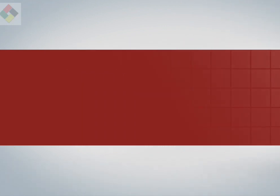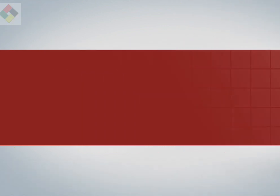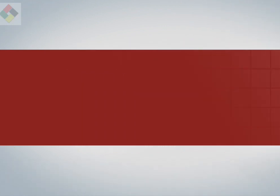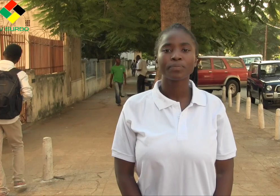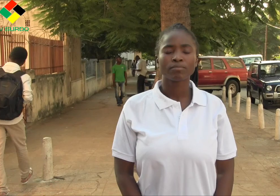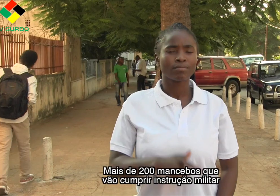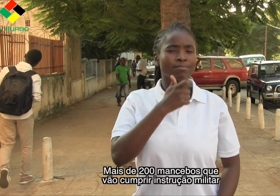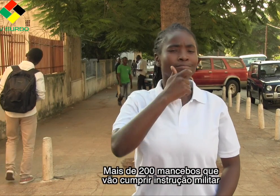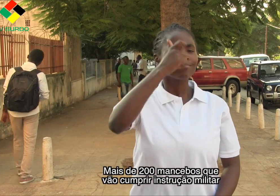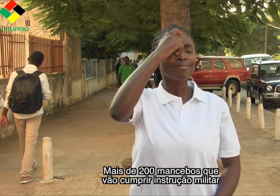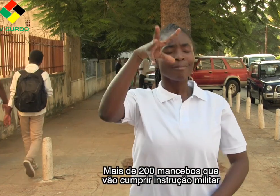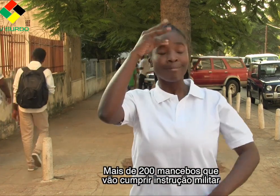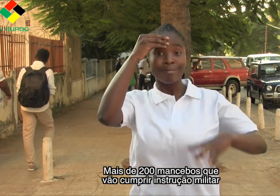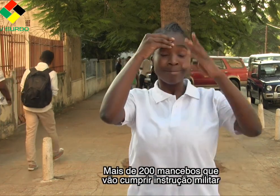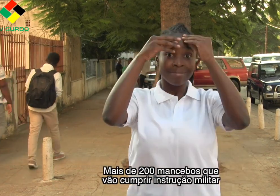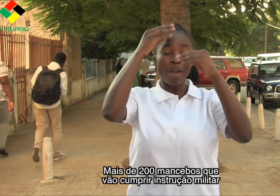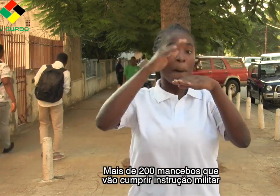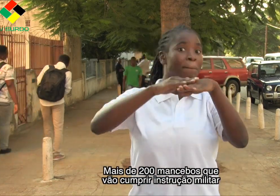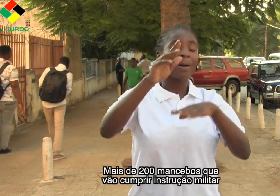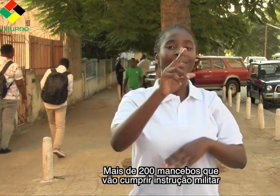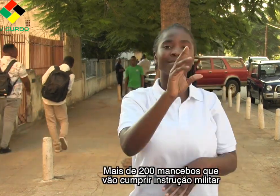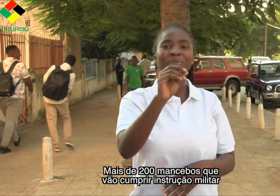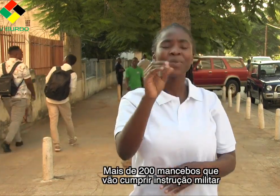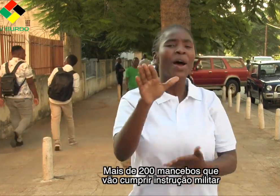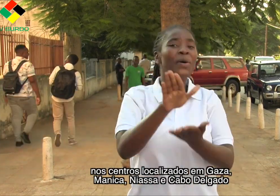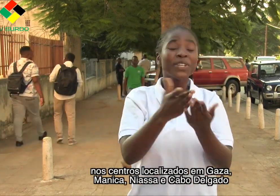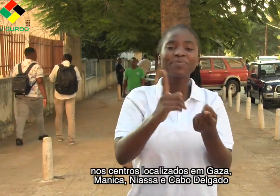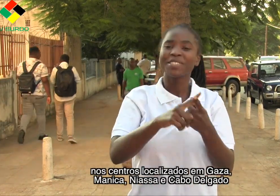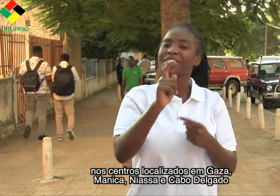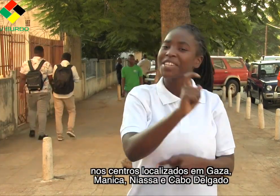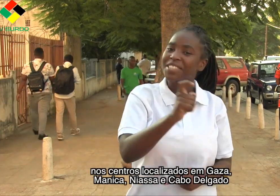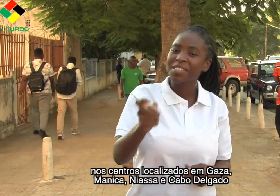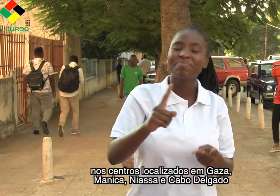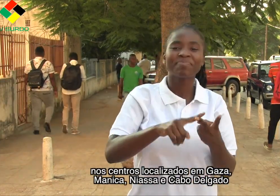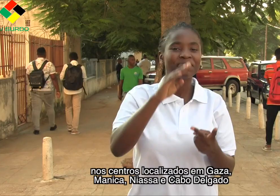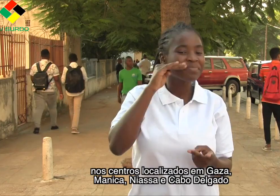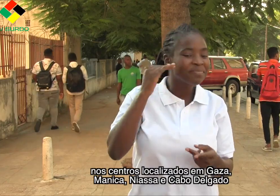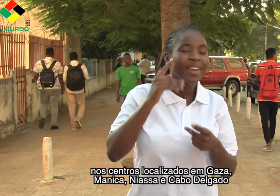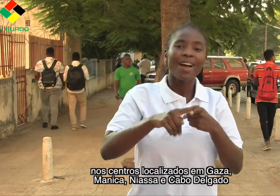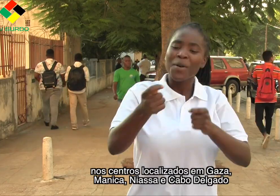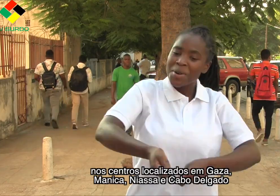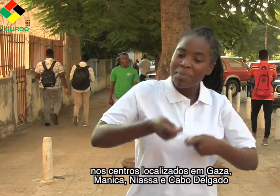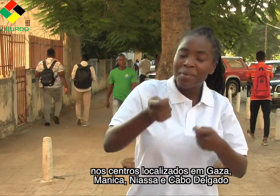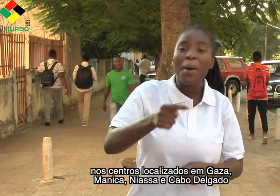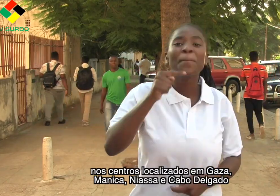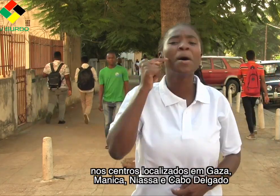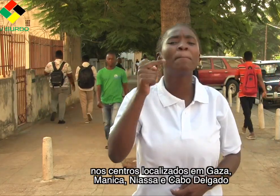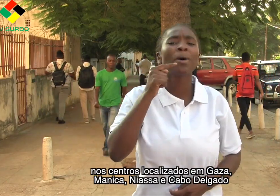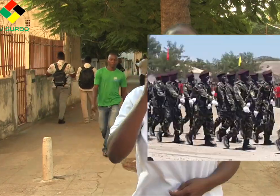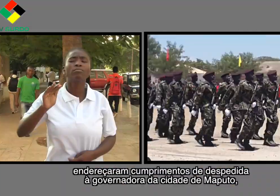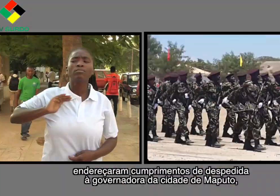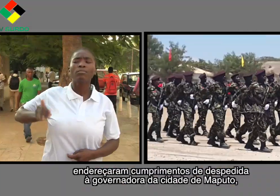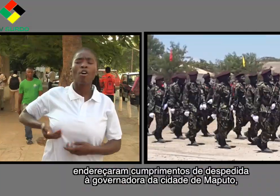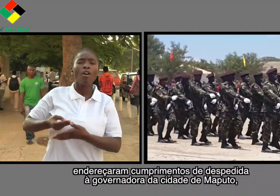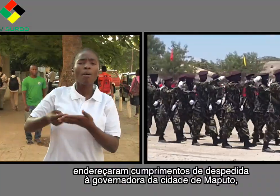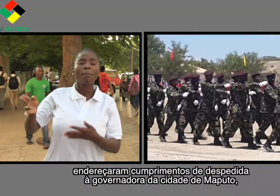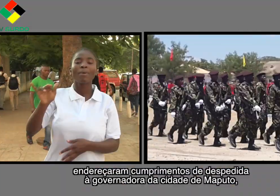Mais de 200 mancebos que vão cumprir instrução militar nos centros localizados em Gaza, Mané e Caniá, Cegado e Delgado endereçaram